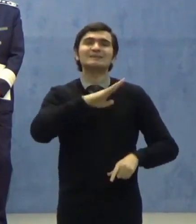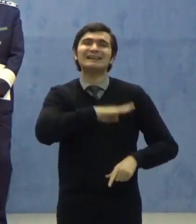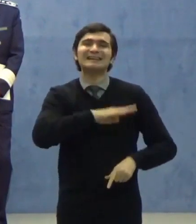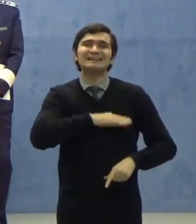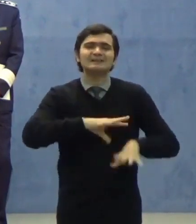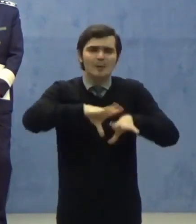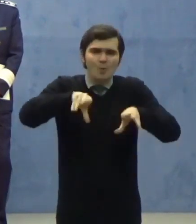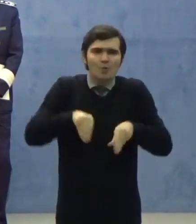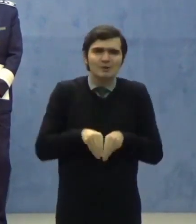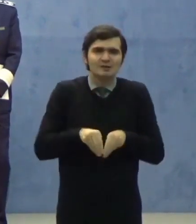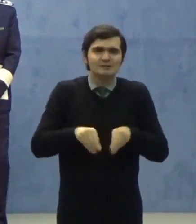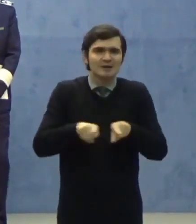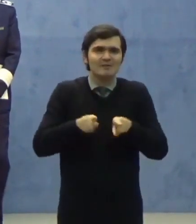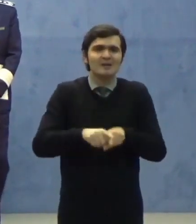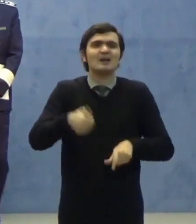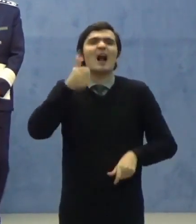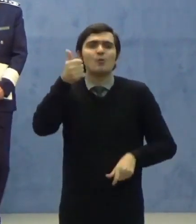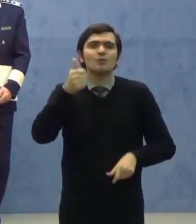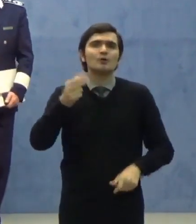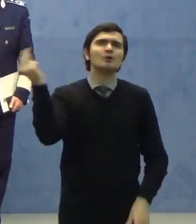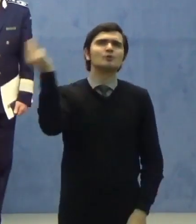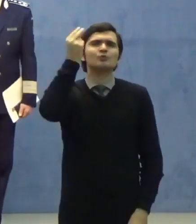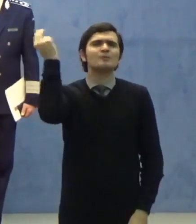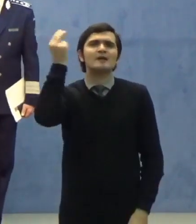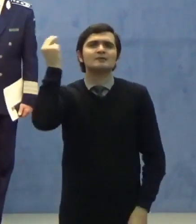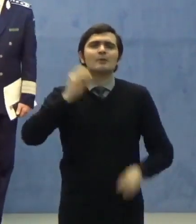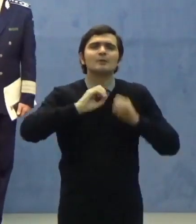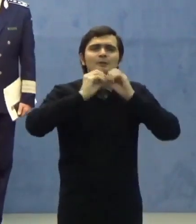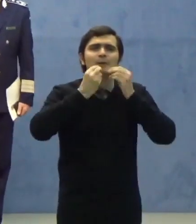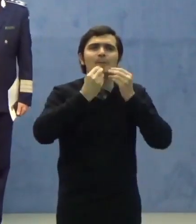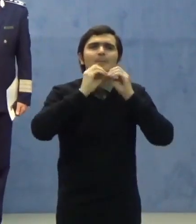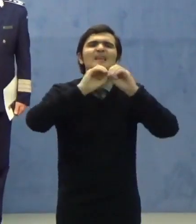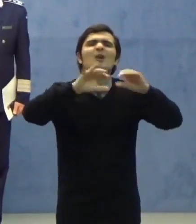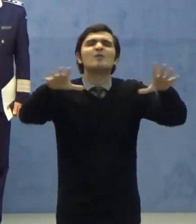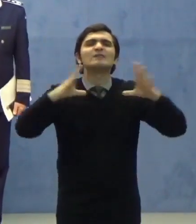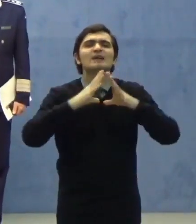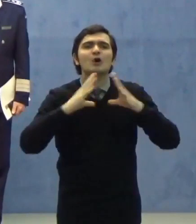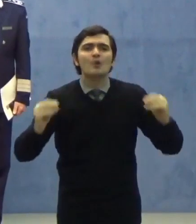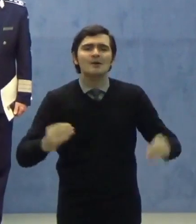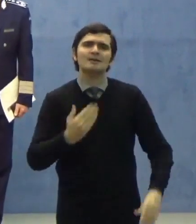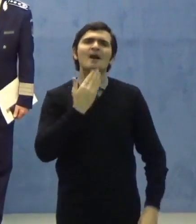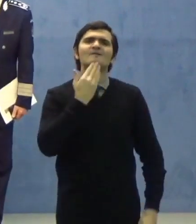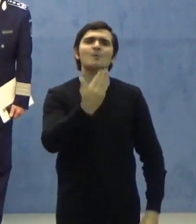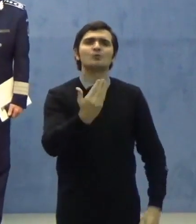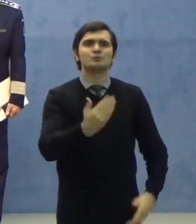Dumnezeu să binecuvânteze România Vă mulțumim